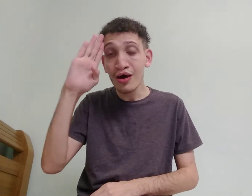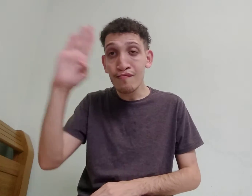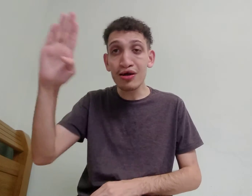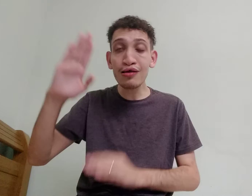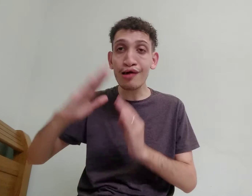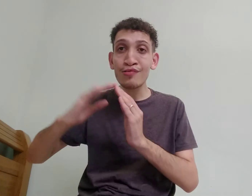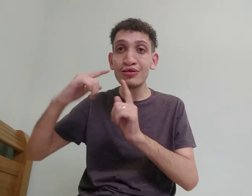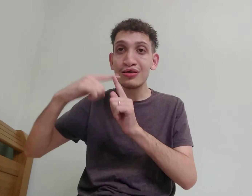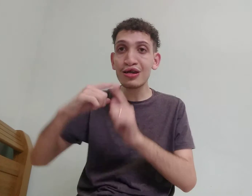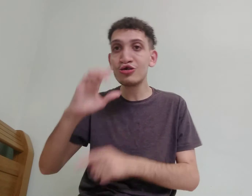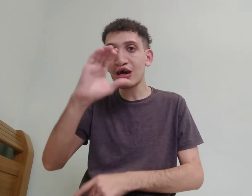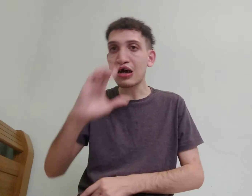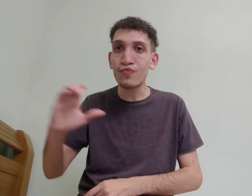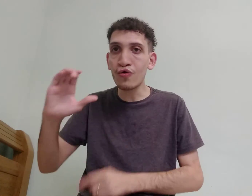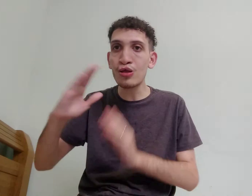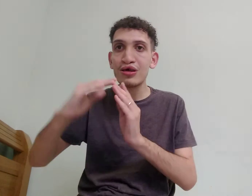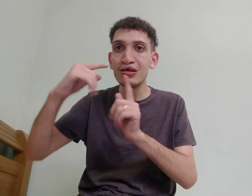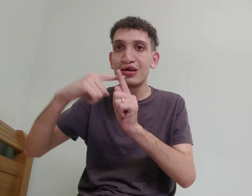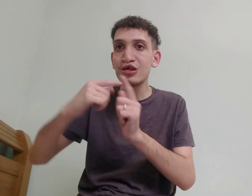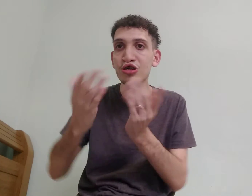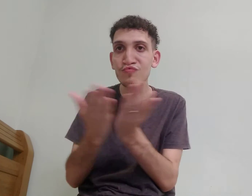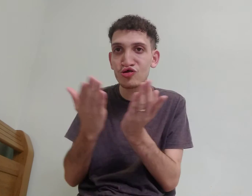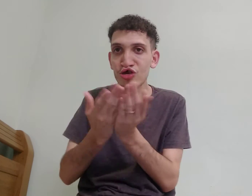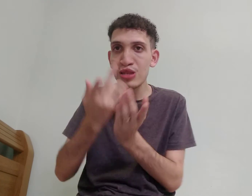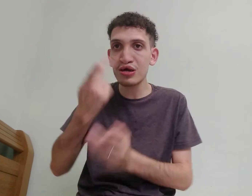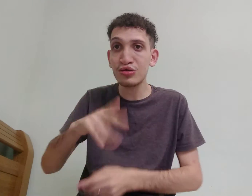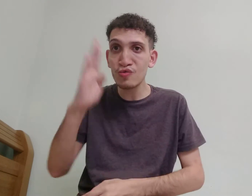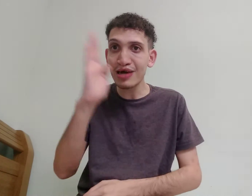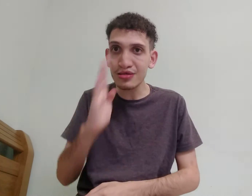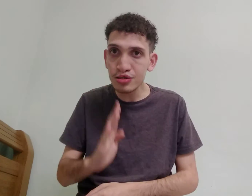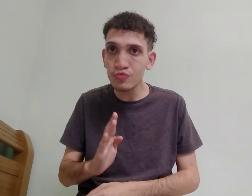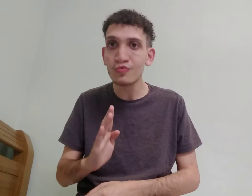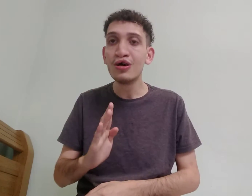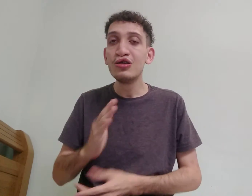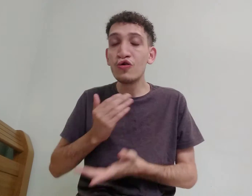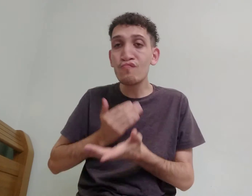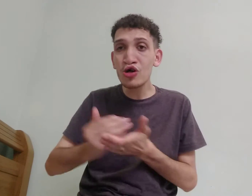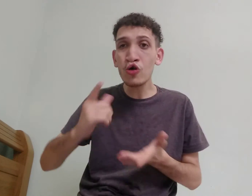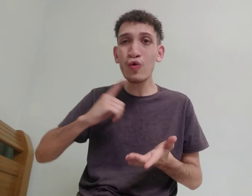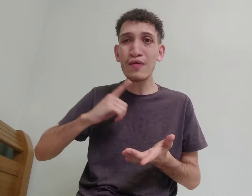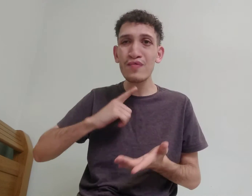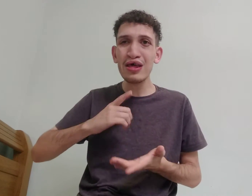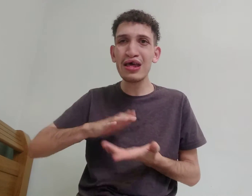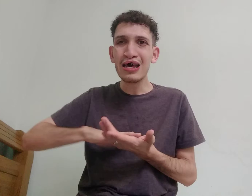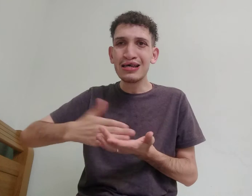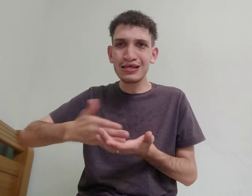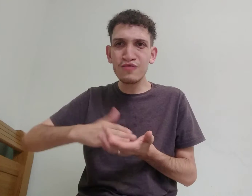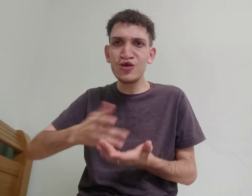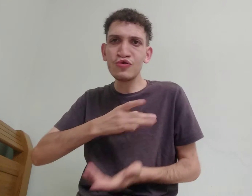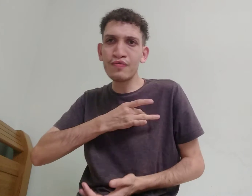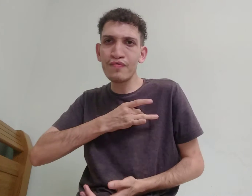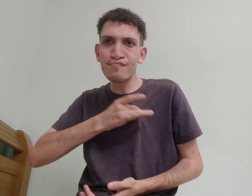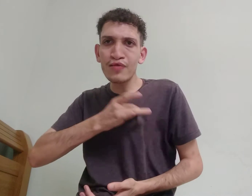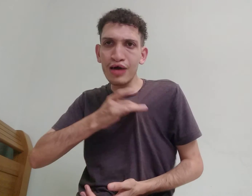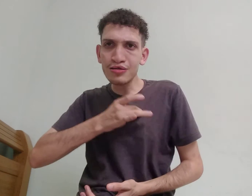principalmente igreja católica e igreja evangélica aqui no Brasil, que começou a ter serviço de interpretação